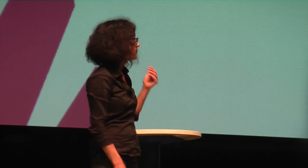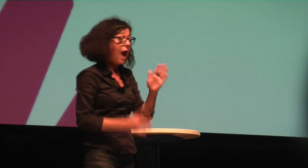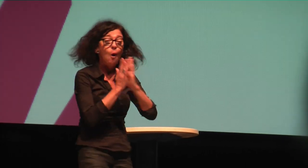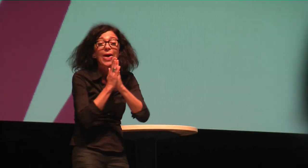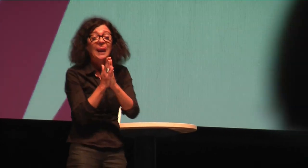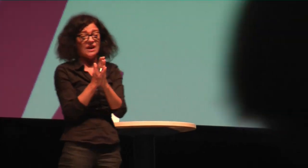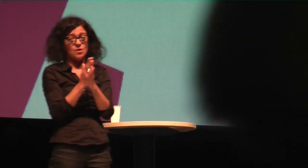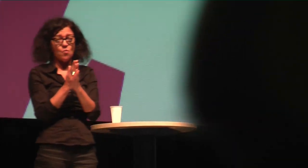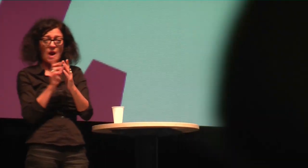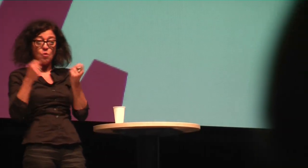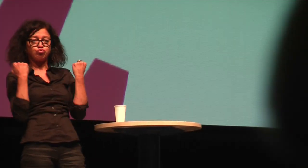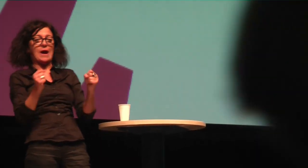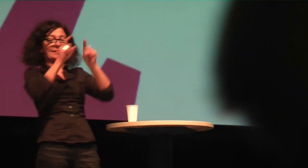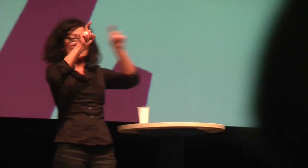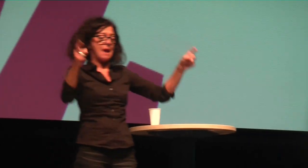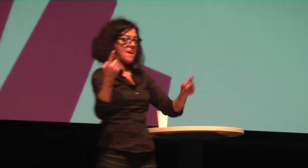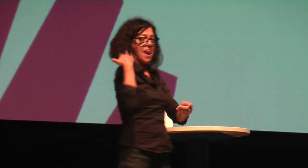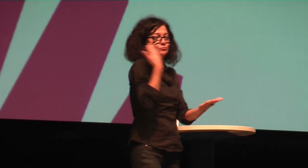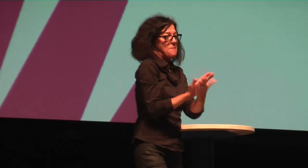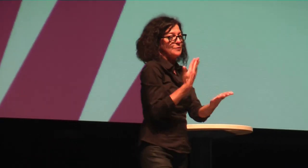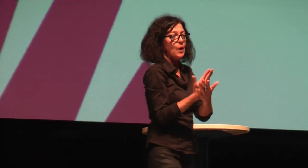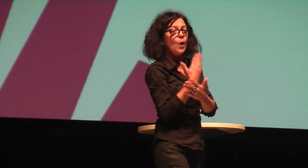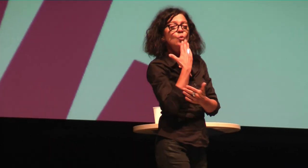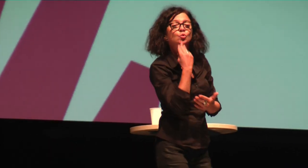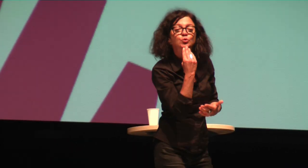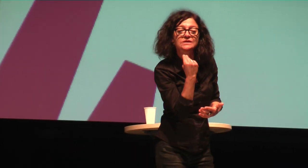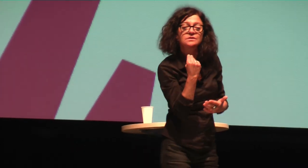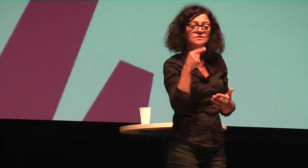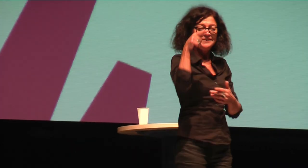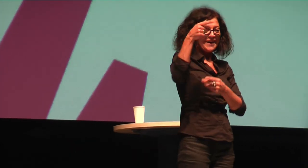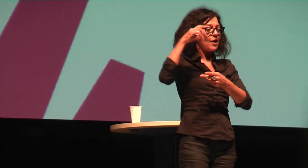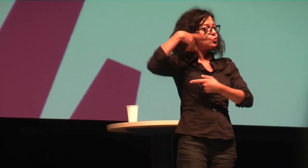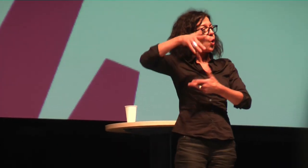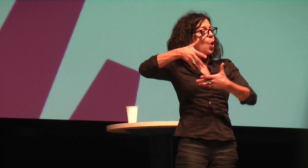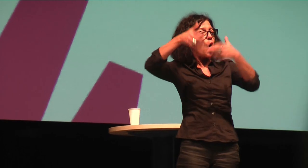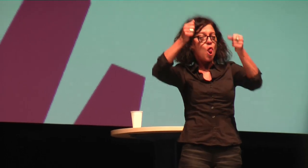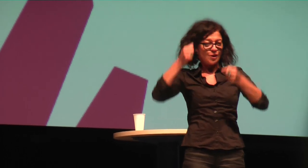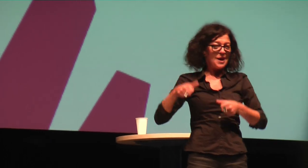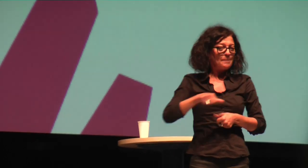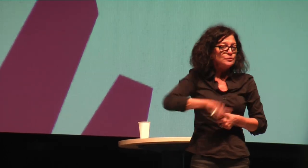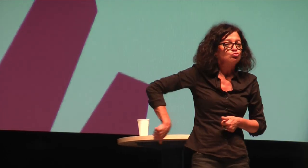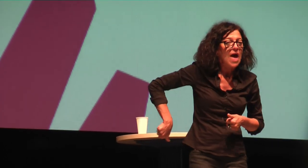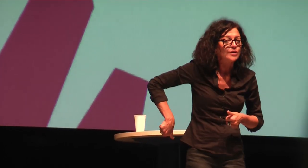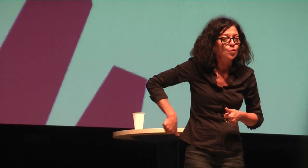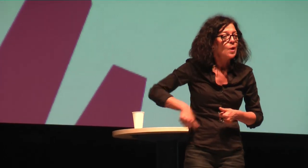ist, dann muss man darüber sprechen, aber andere Meinungen muss man erstmal annehmen. Religion ist auch so ein Thema. Zum Beispiel